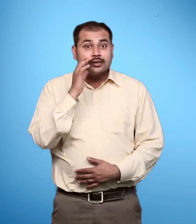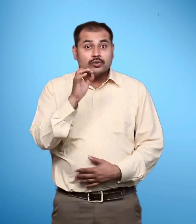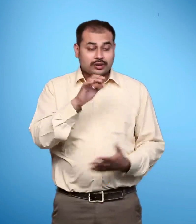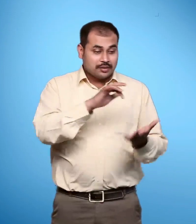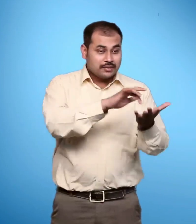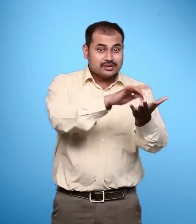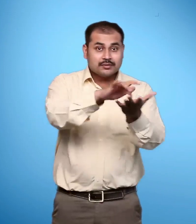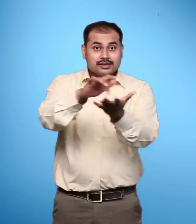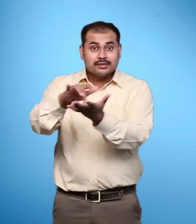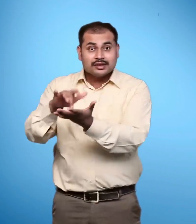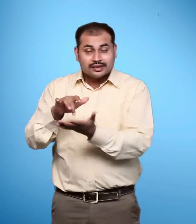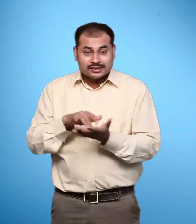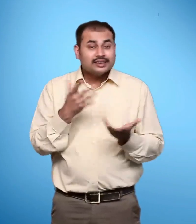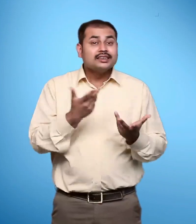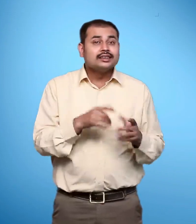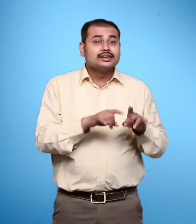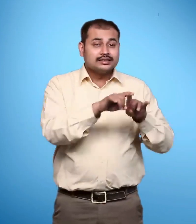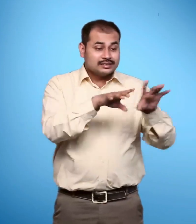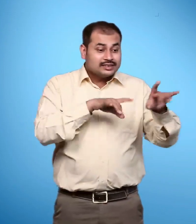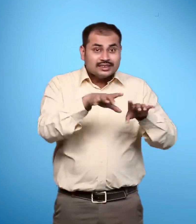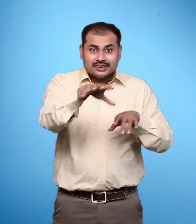प्रमुख जगहों और शहरों की पिन कोड नमबर